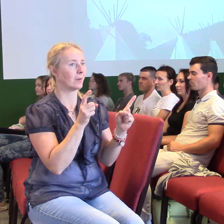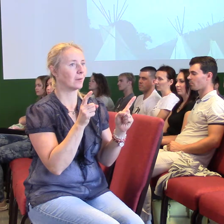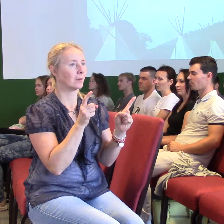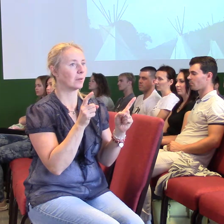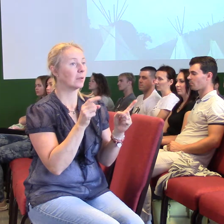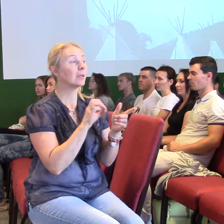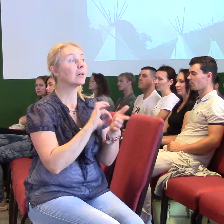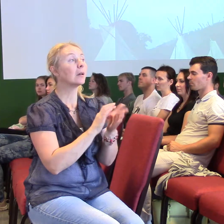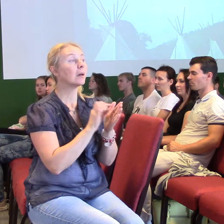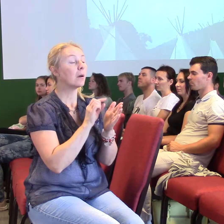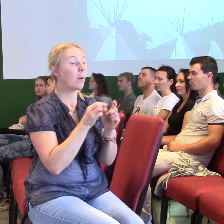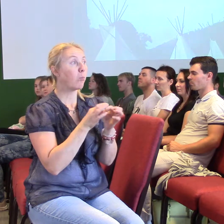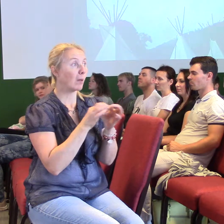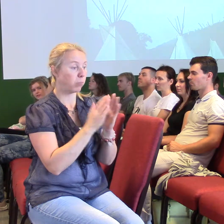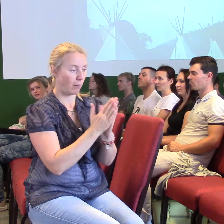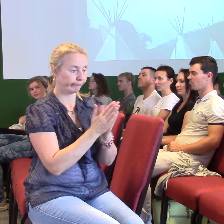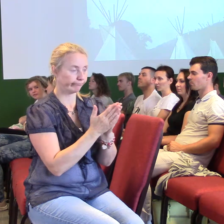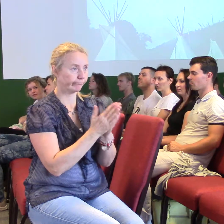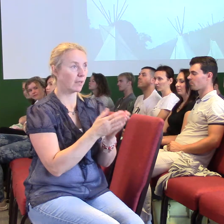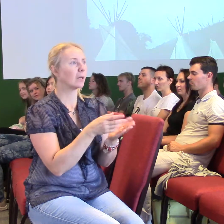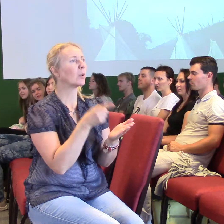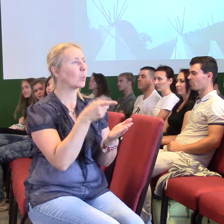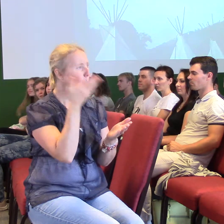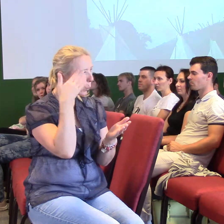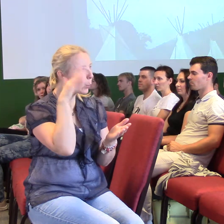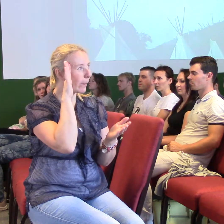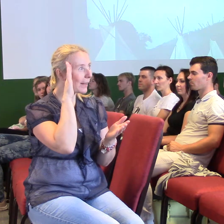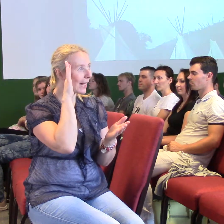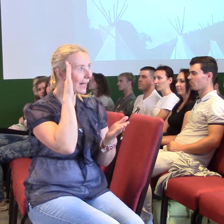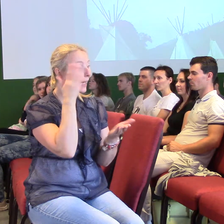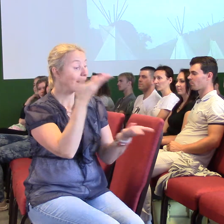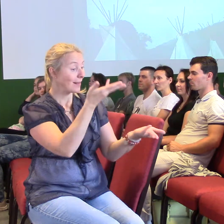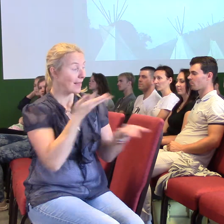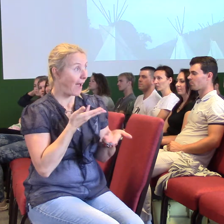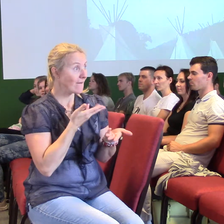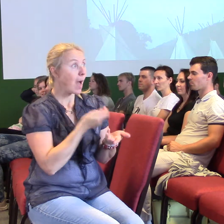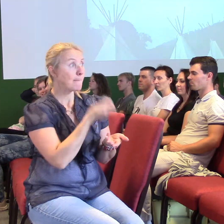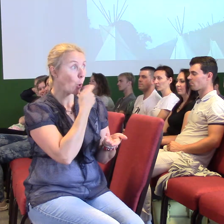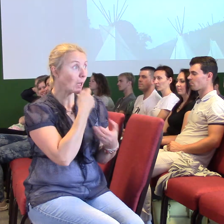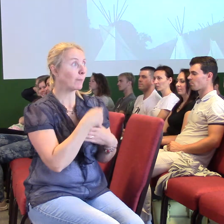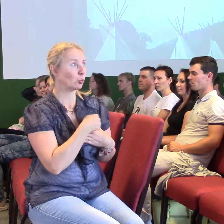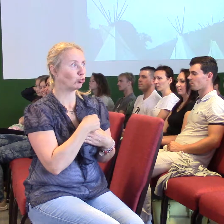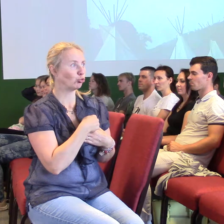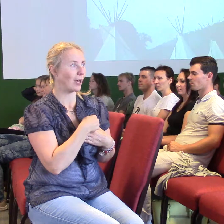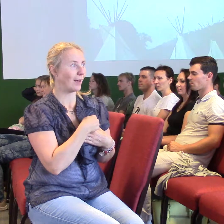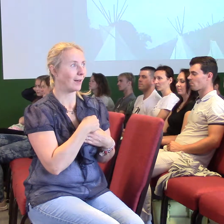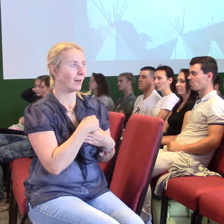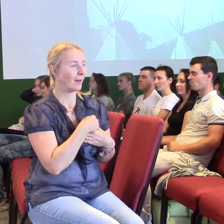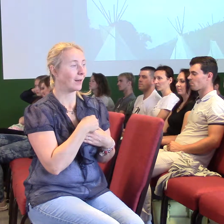Boží slovo, má úžasnou schopnost, že právě může nasytit, nakrmit a utěšit ten hlad v našem